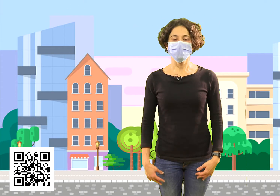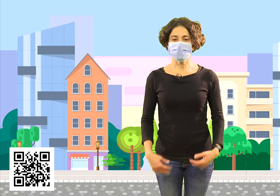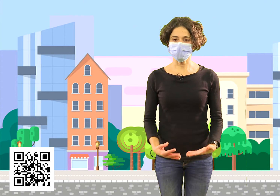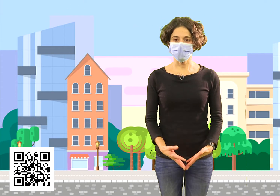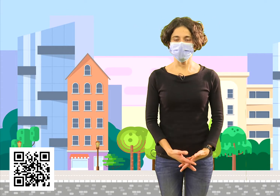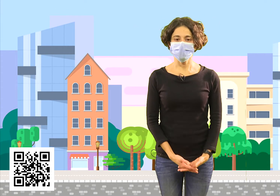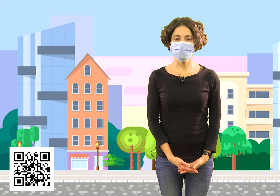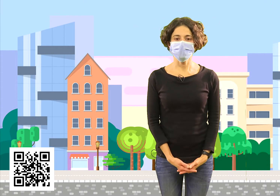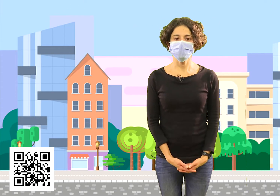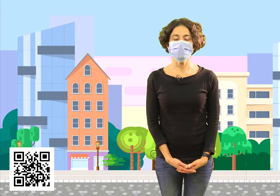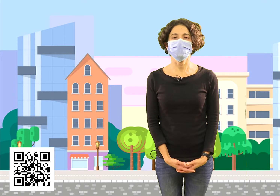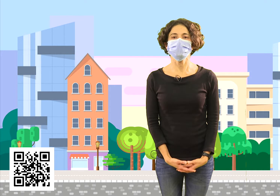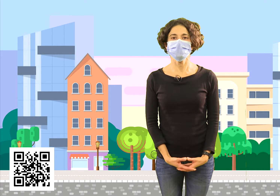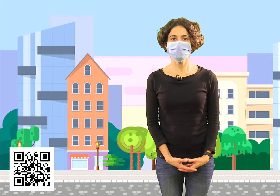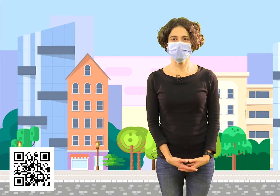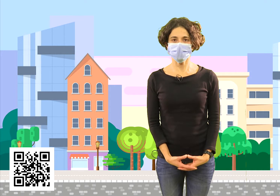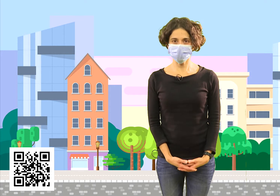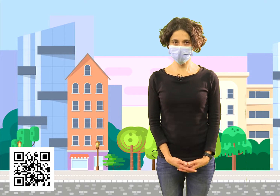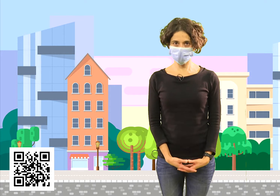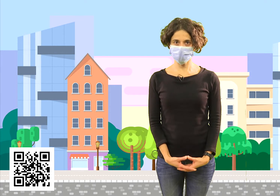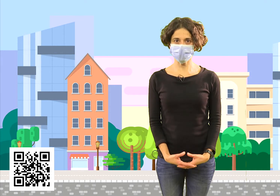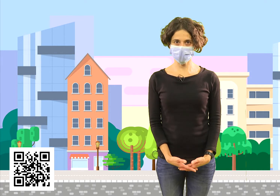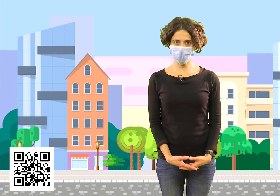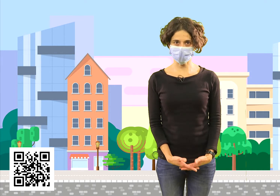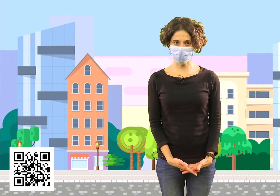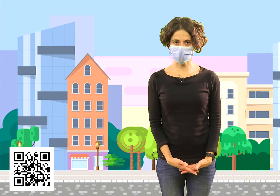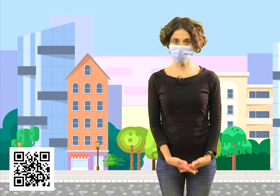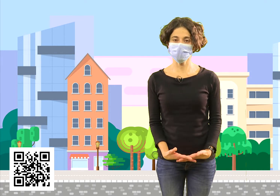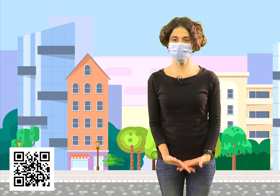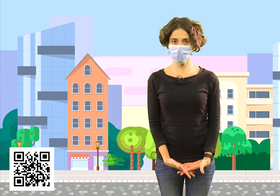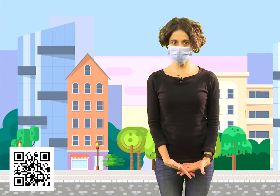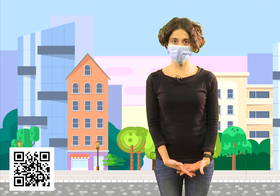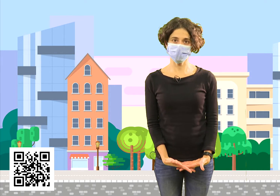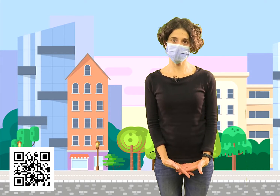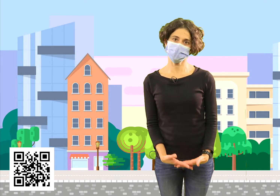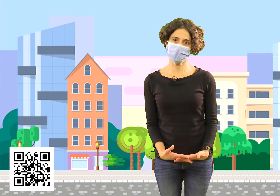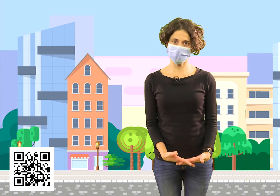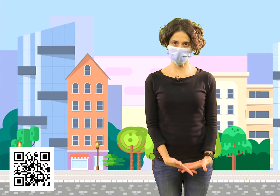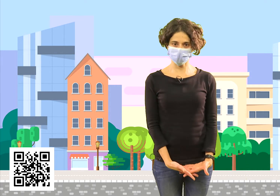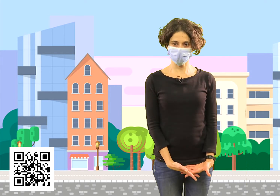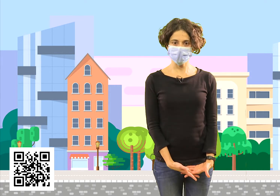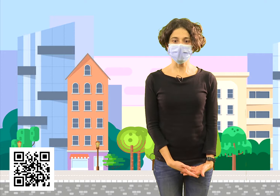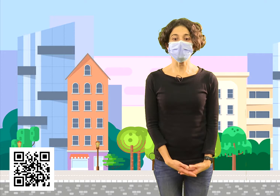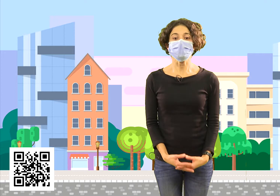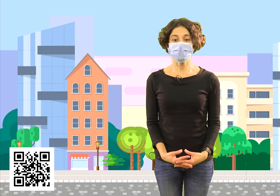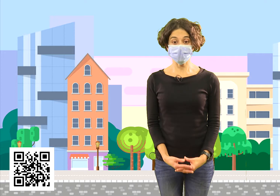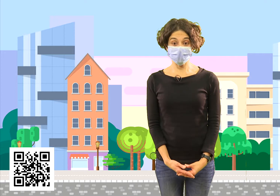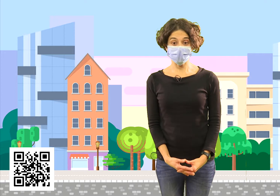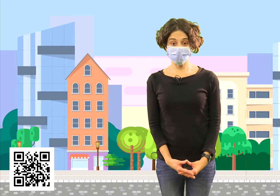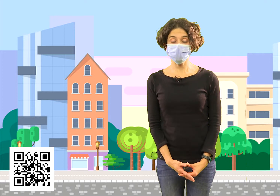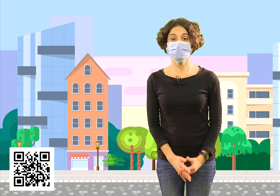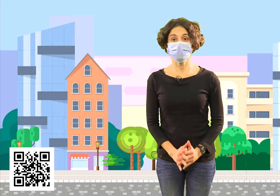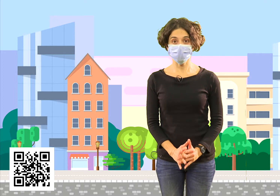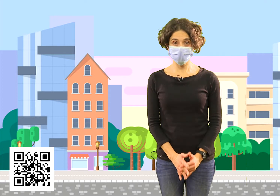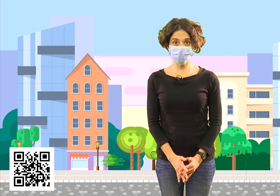Hoy, la actividad de movimiento, vamos a repasar los números del 0 al 5. Son los números que vimos la semana anterior. También